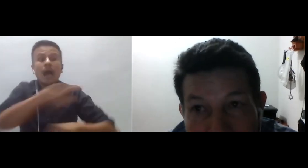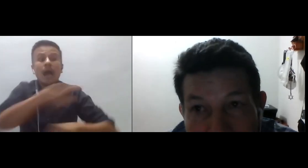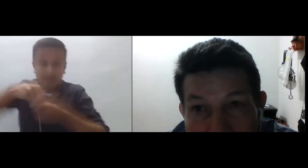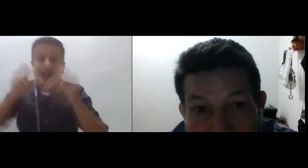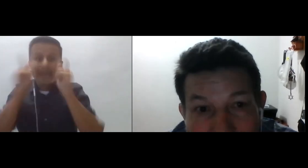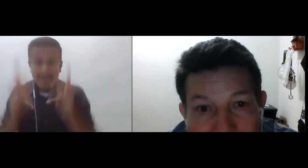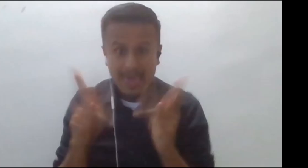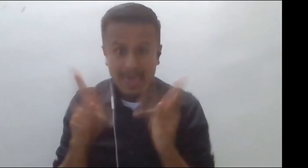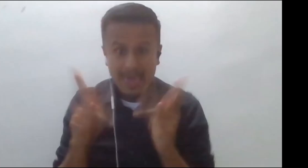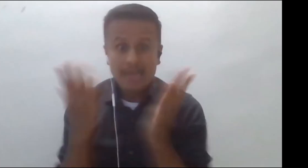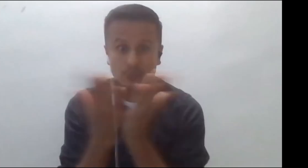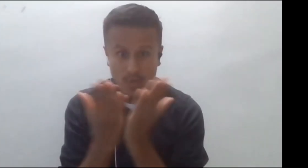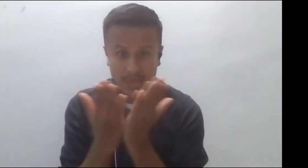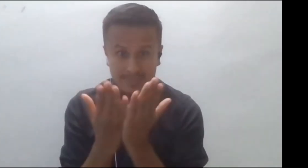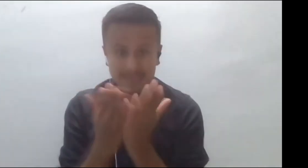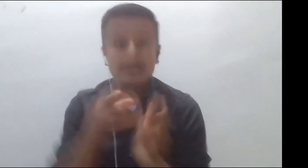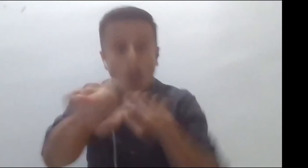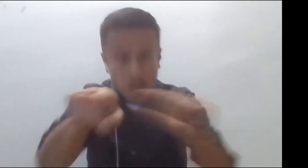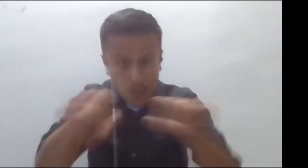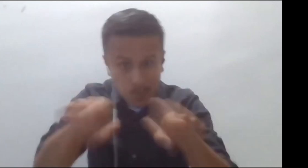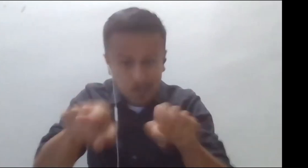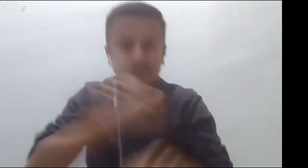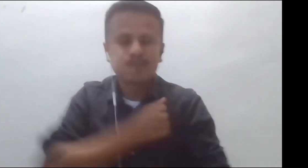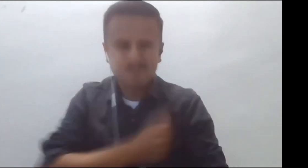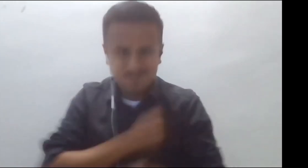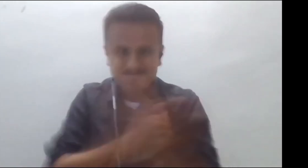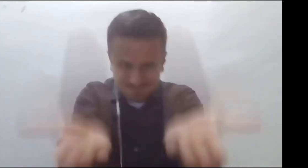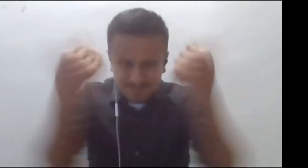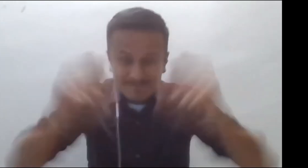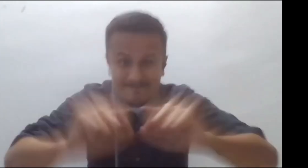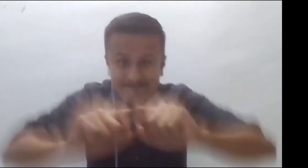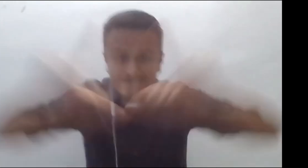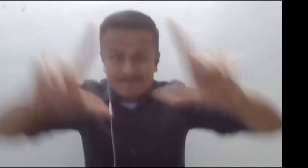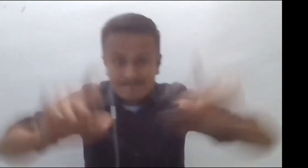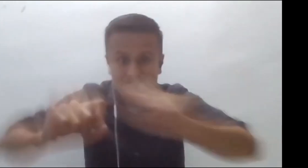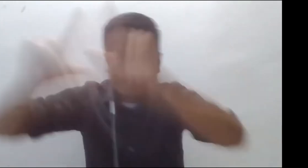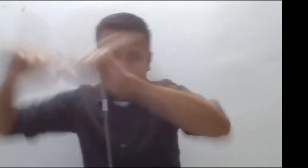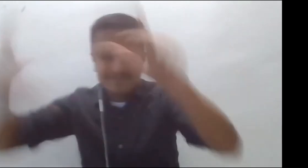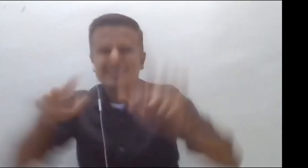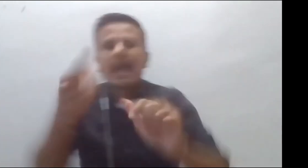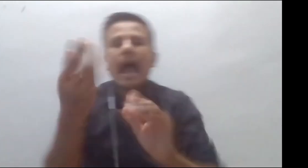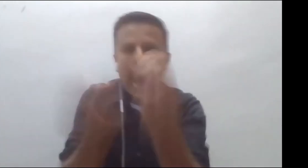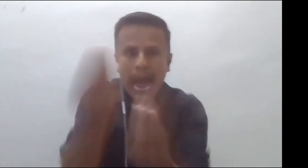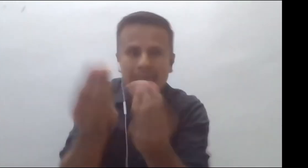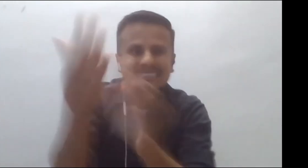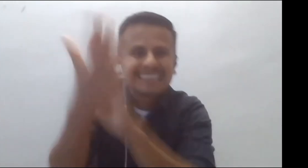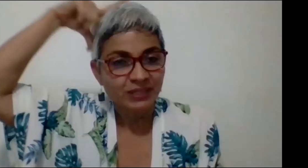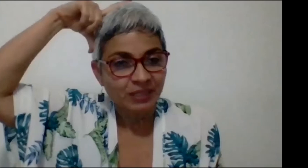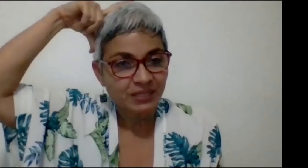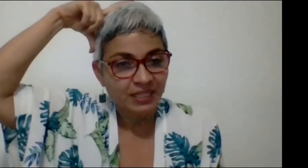algo de la lengua de señas, les invitaría a que abramos la cámara y hagamos la seña de cada uno y tomemos una foto. Entonces, por ejemplo, esta es